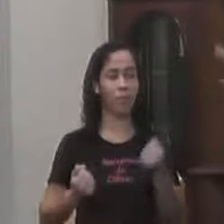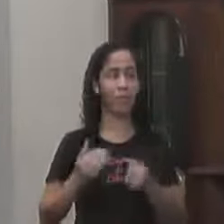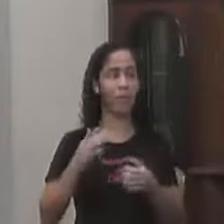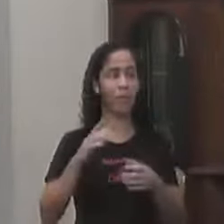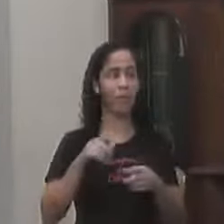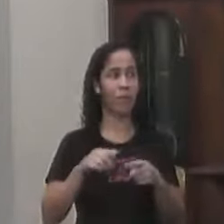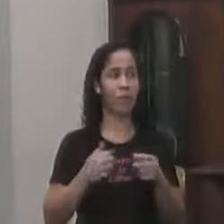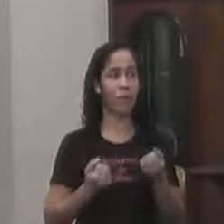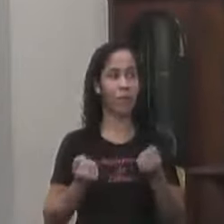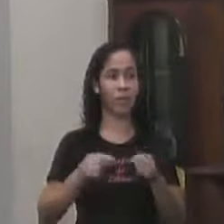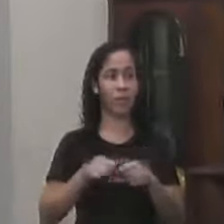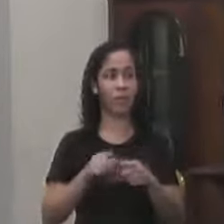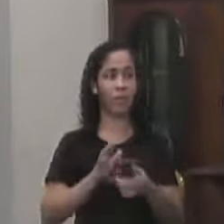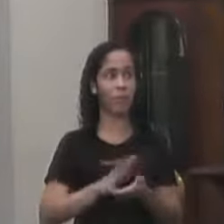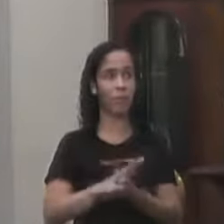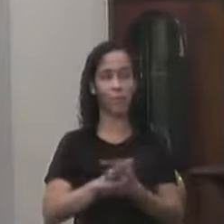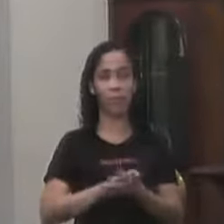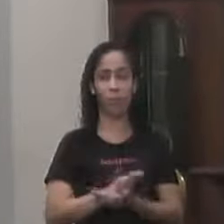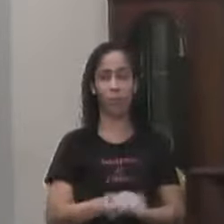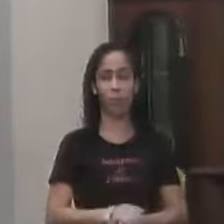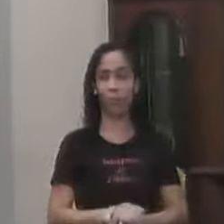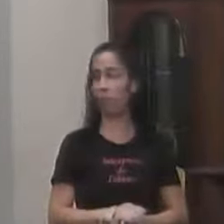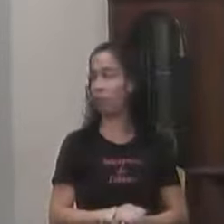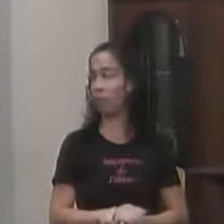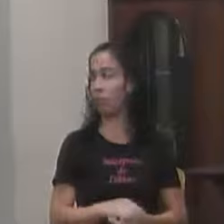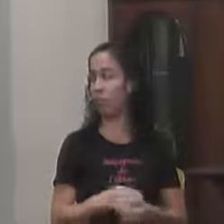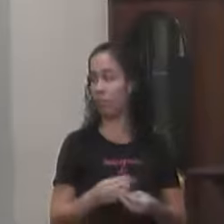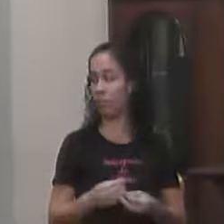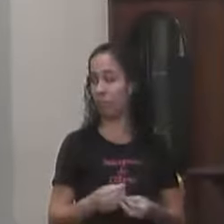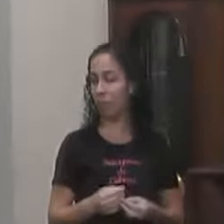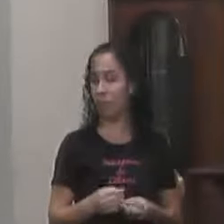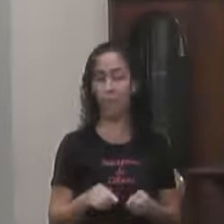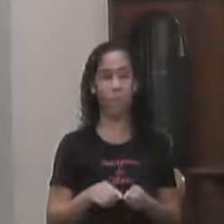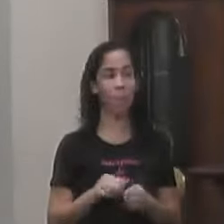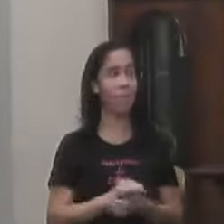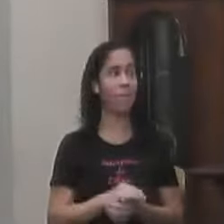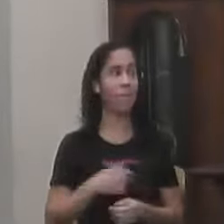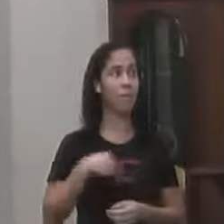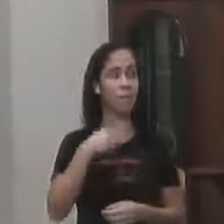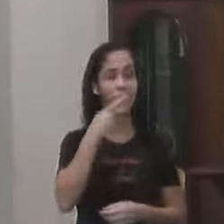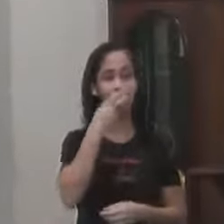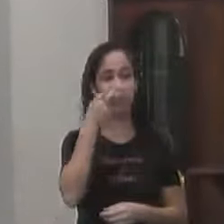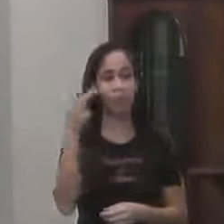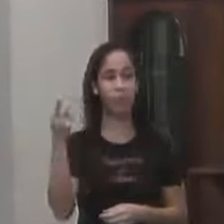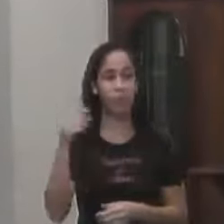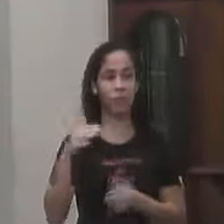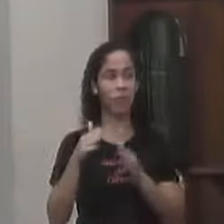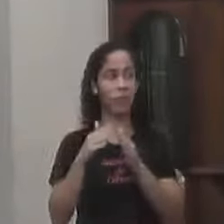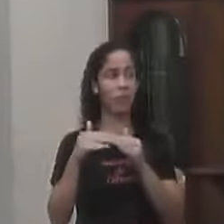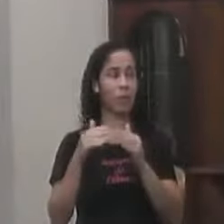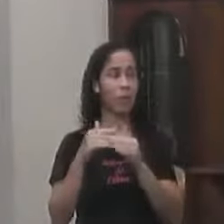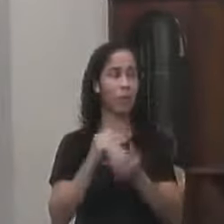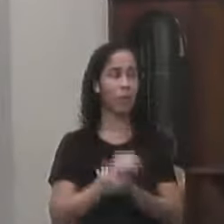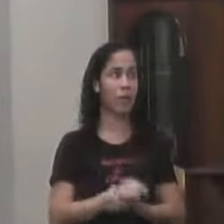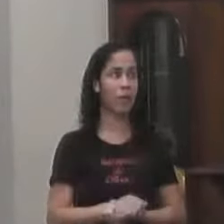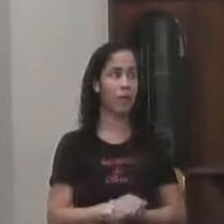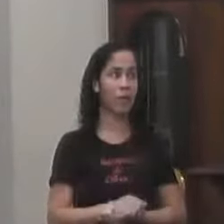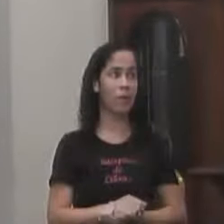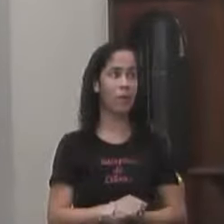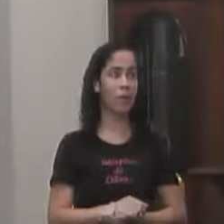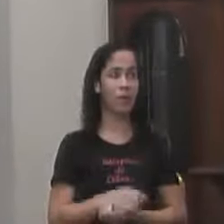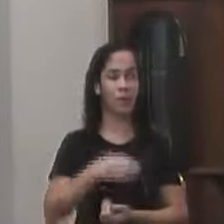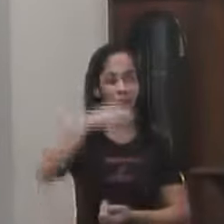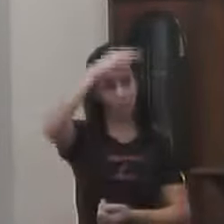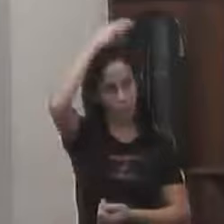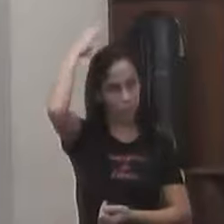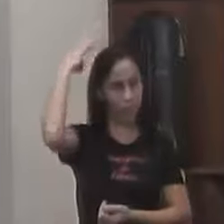quero carro também não Então Vamos fazer uma visita Levar os plates Do Do De De